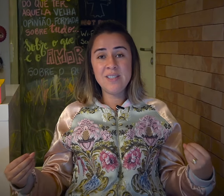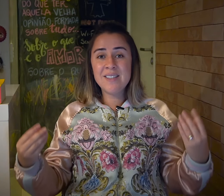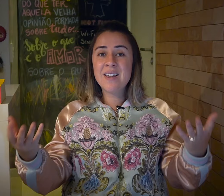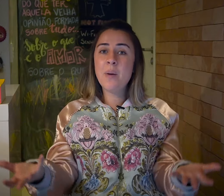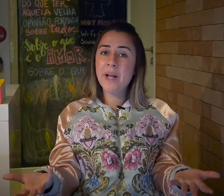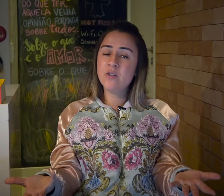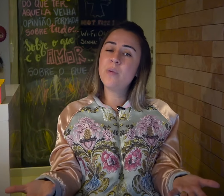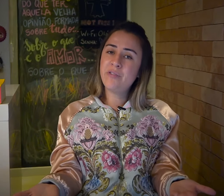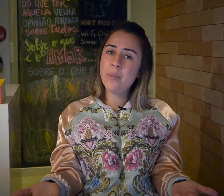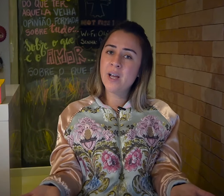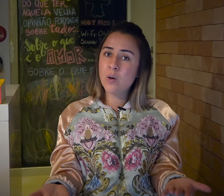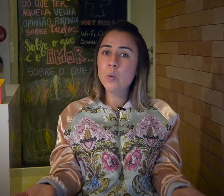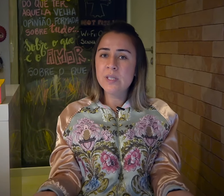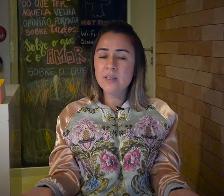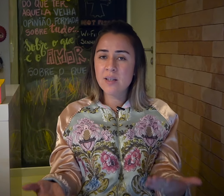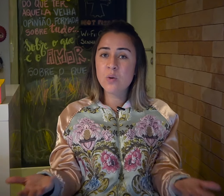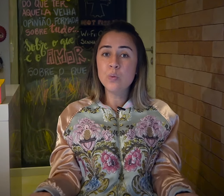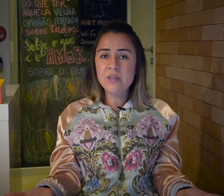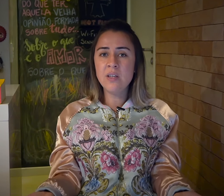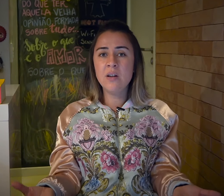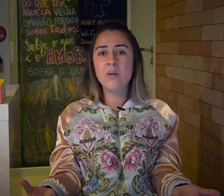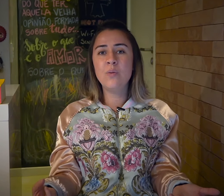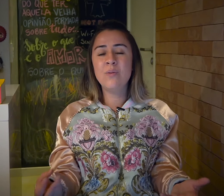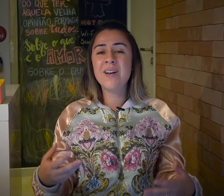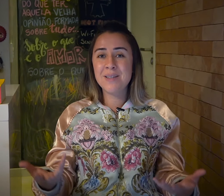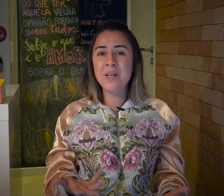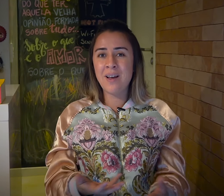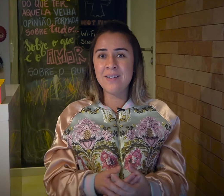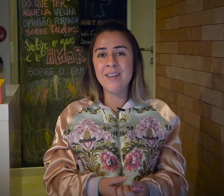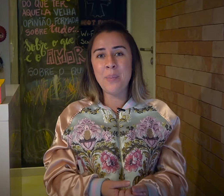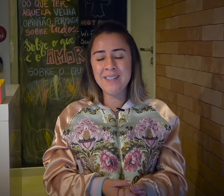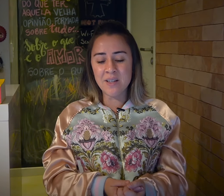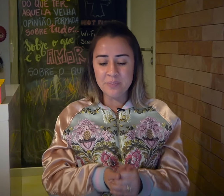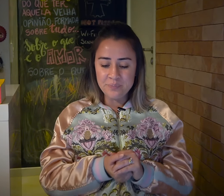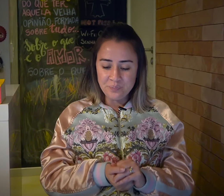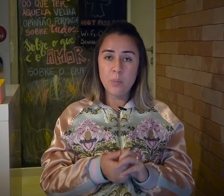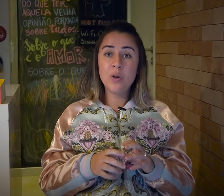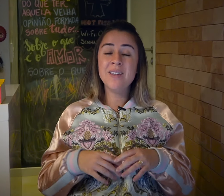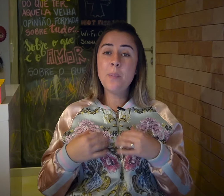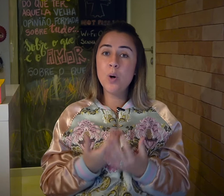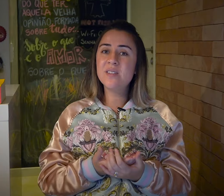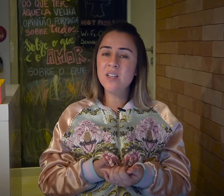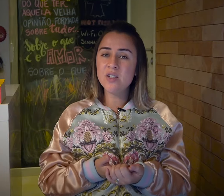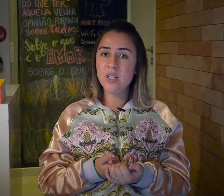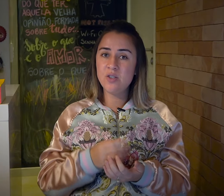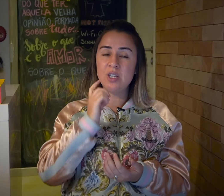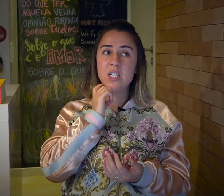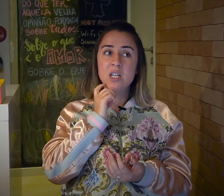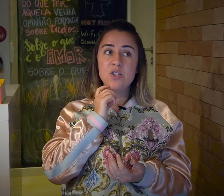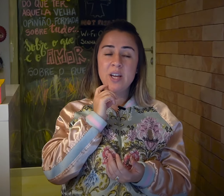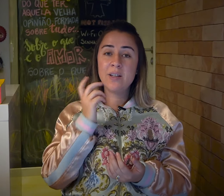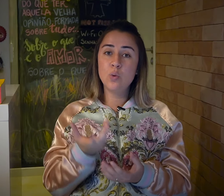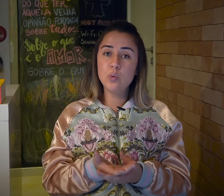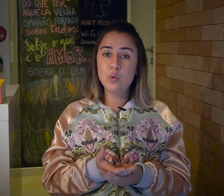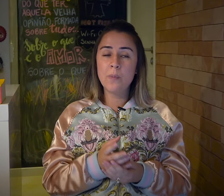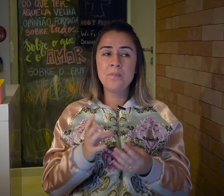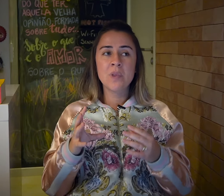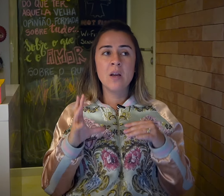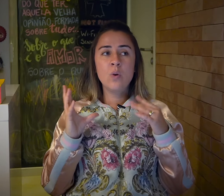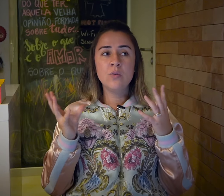se ensinar para elas de uma forma que elas consigam assimilar, né? E aprender. Porque depois que a gente já é adulto, quando